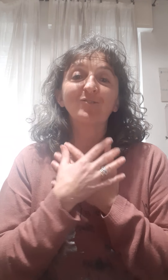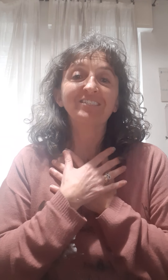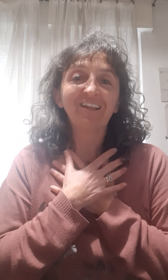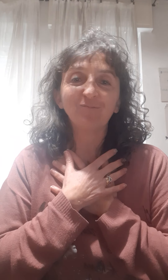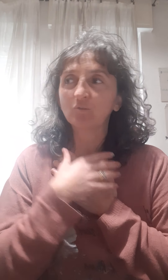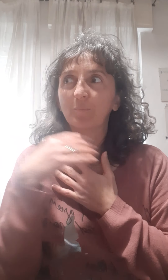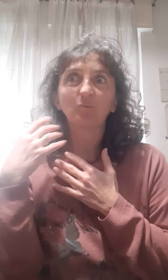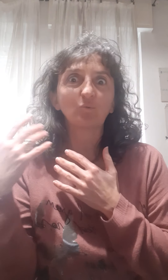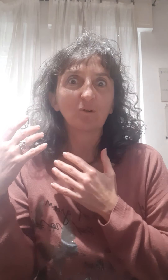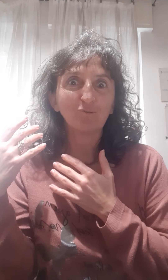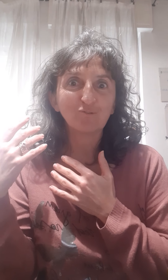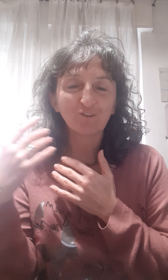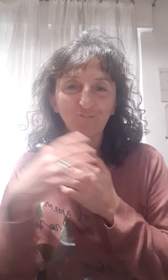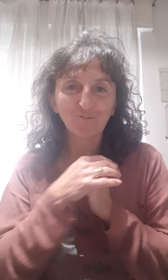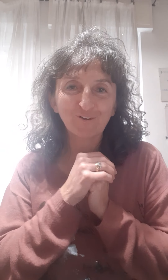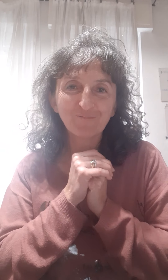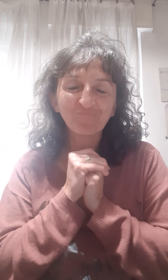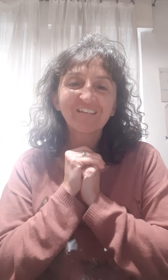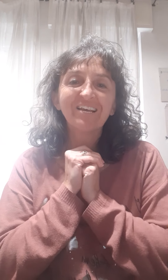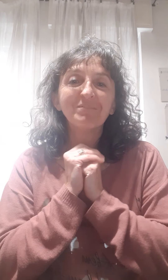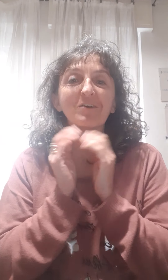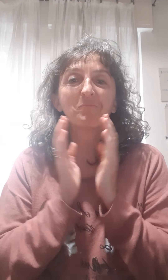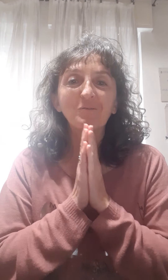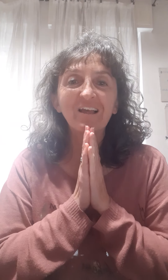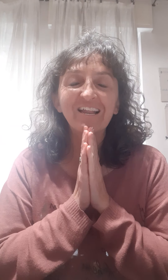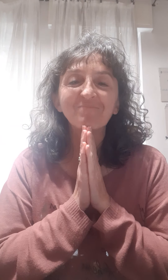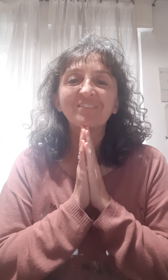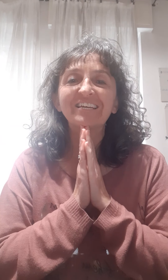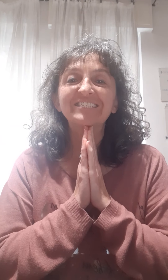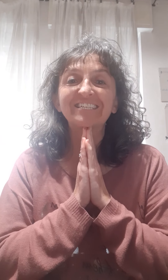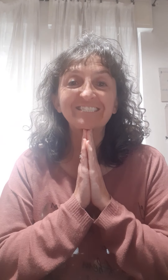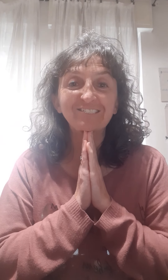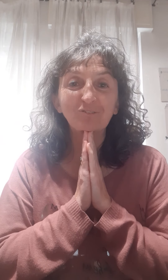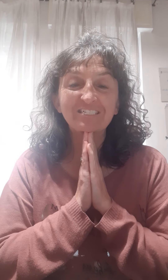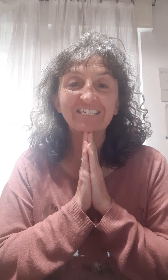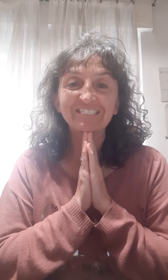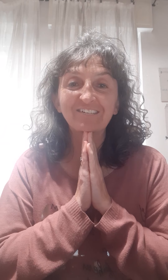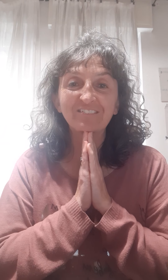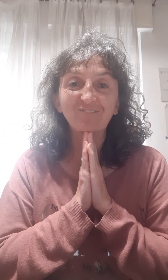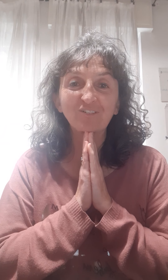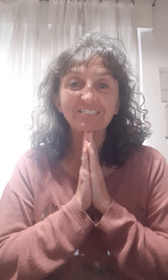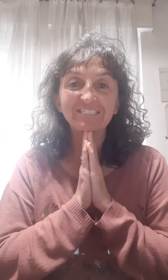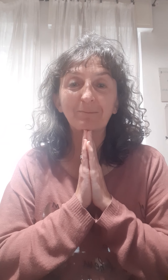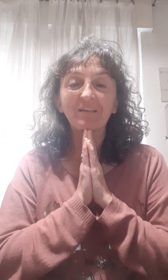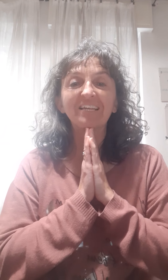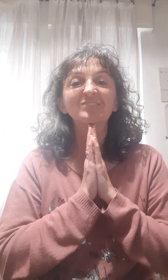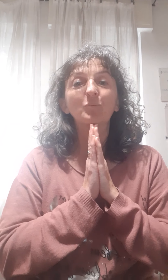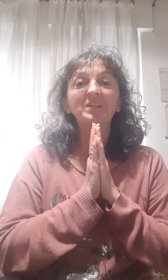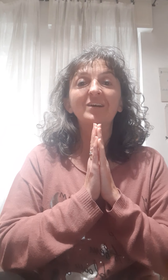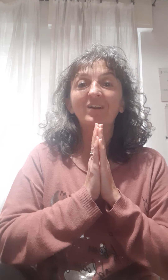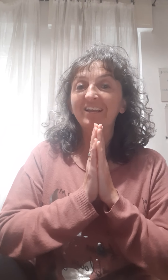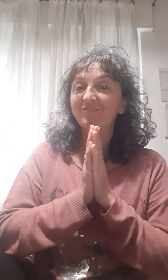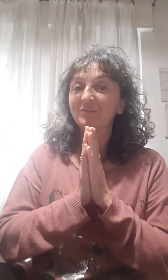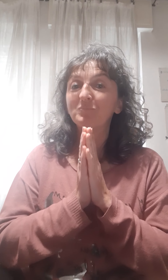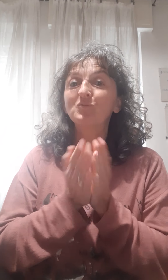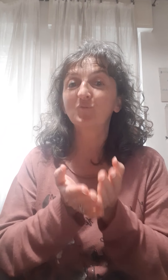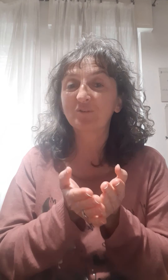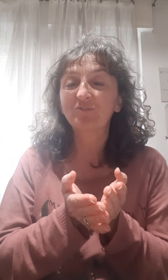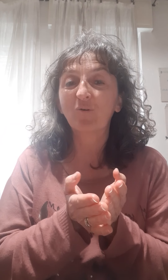sole dentro, soprattutto quando non c'è fuori. Mi chiamo Manuela e restate sintonizzati se avete voglia di sapere e scoprire qualche cosa in più su quest'olio